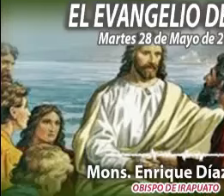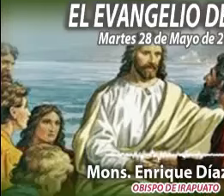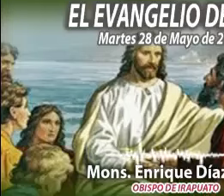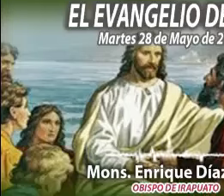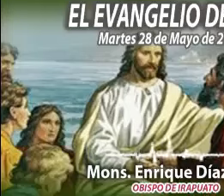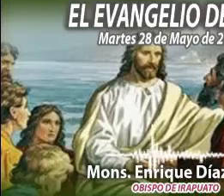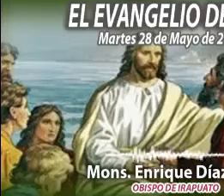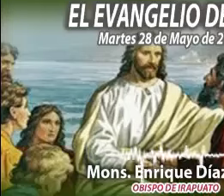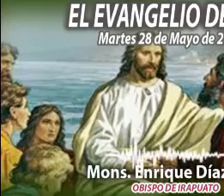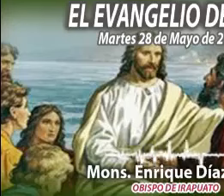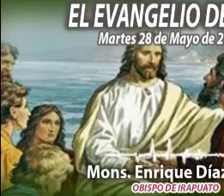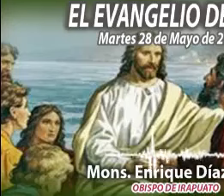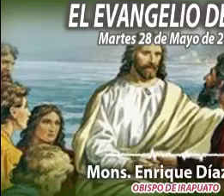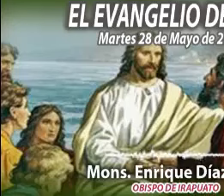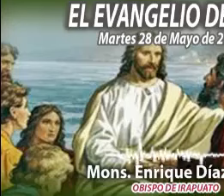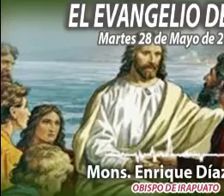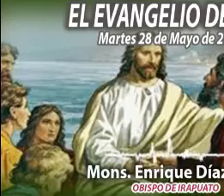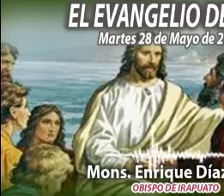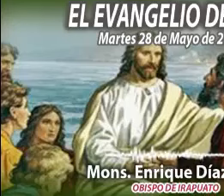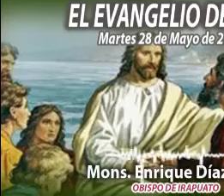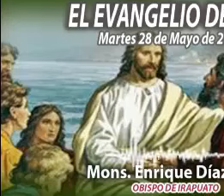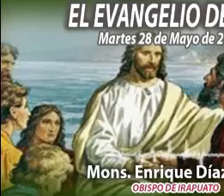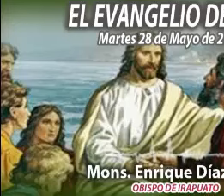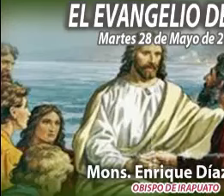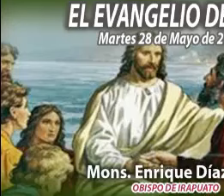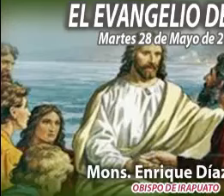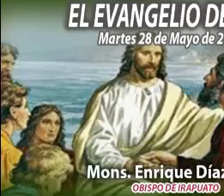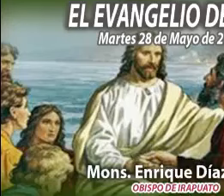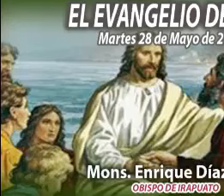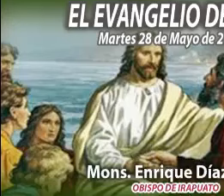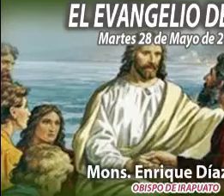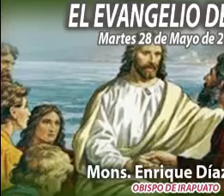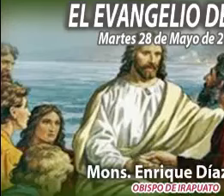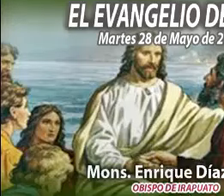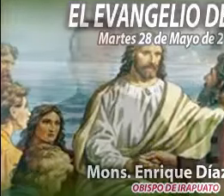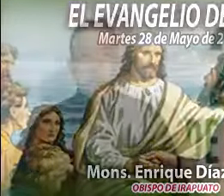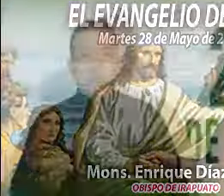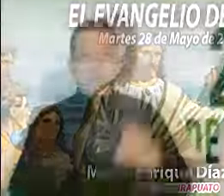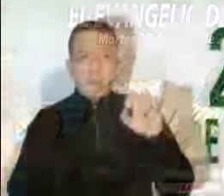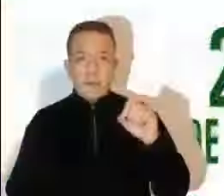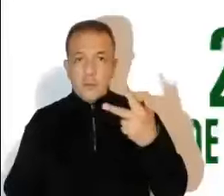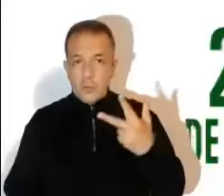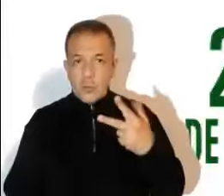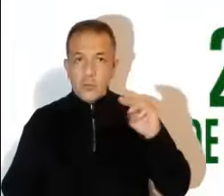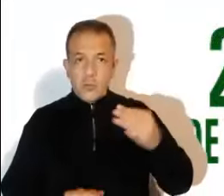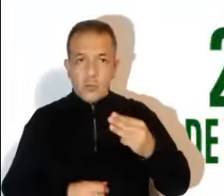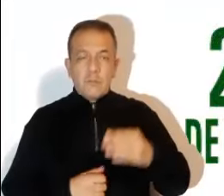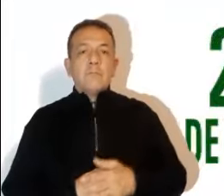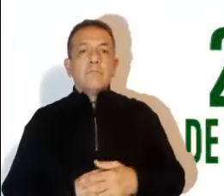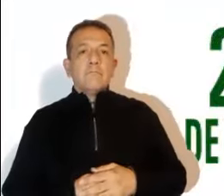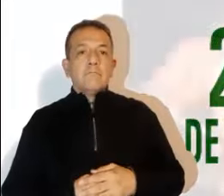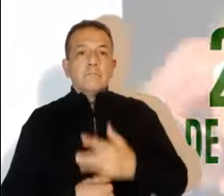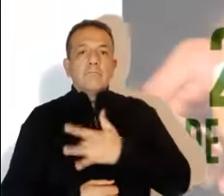Alimentame, sálame, acompáñame. 28